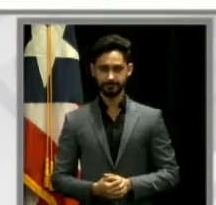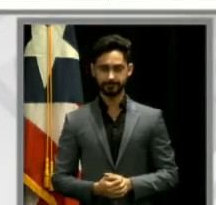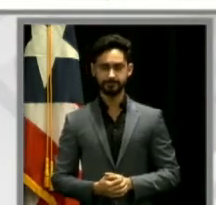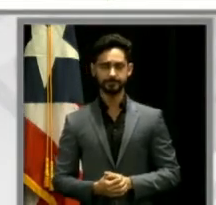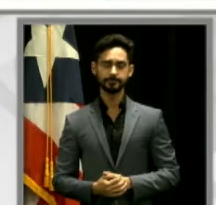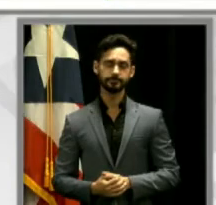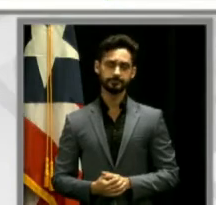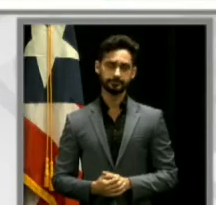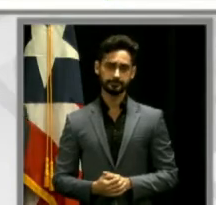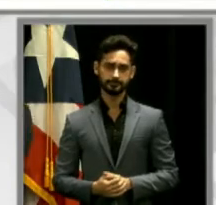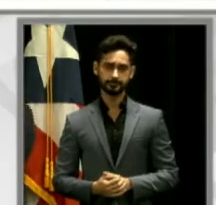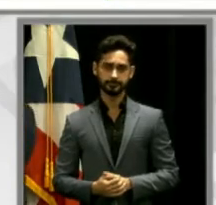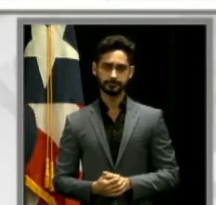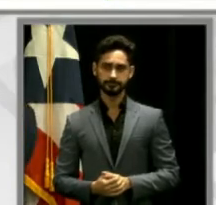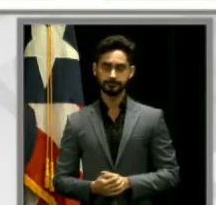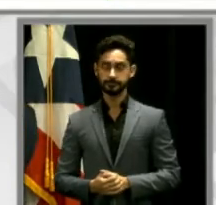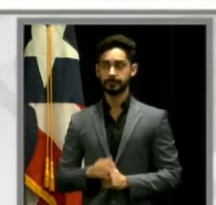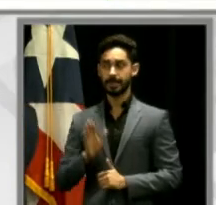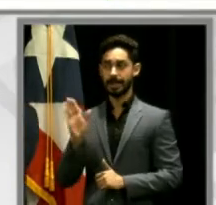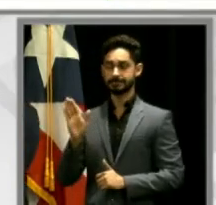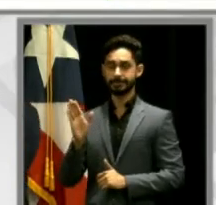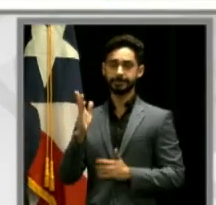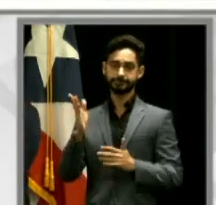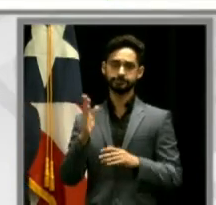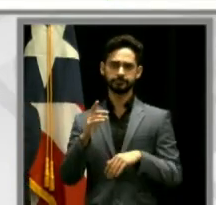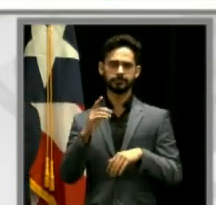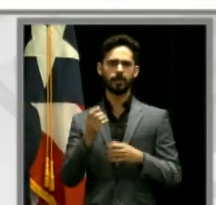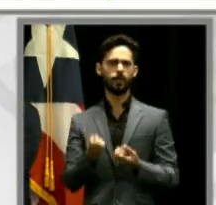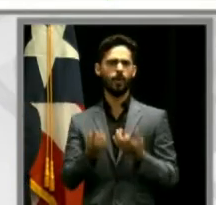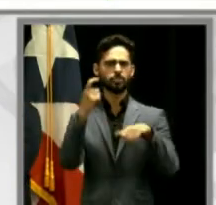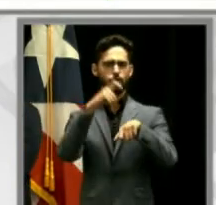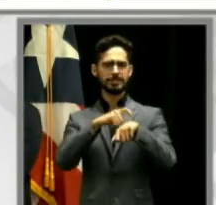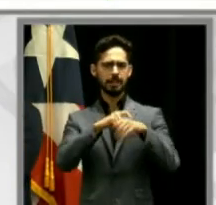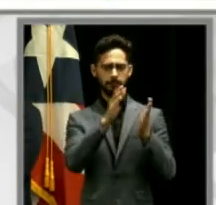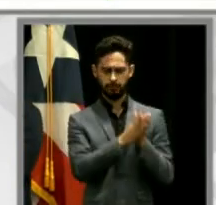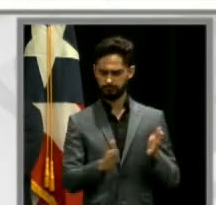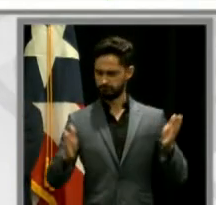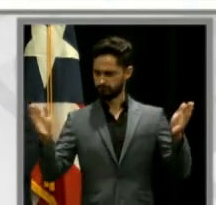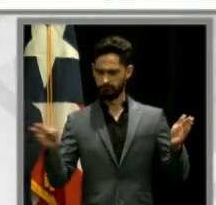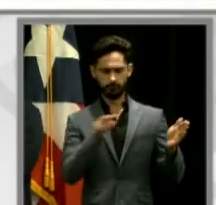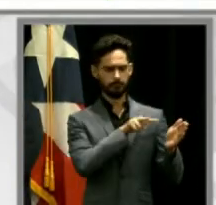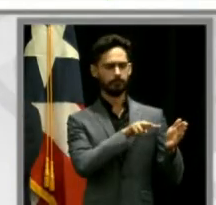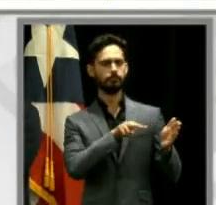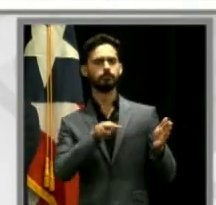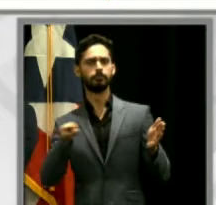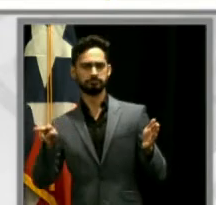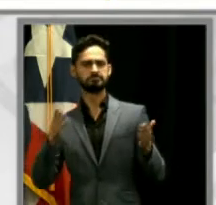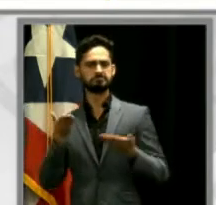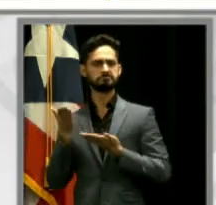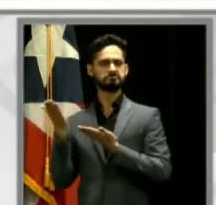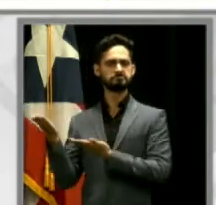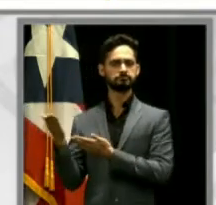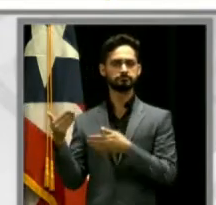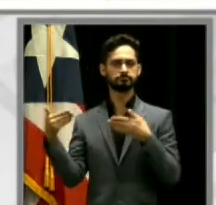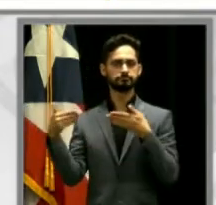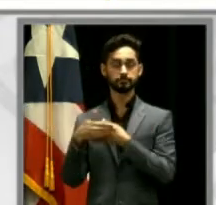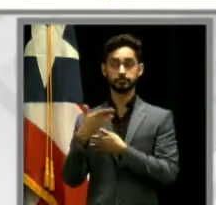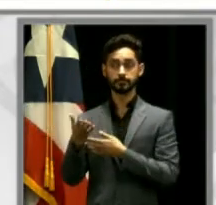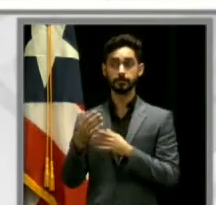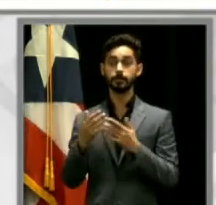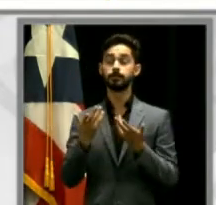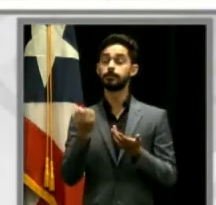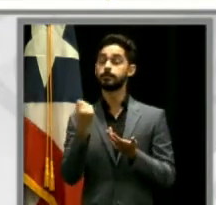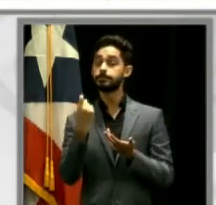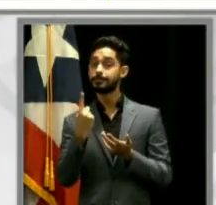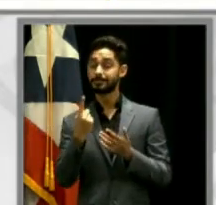Este es el timeline, que el tiempo de ejecución que va a tomar el hospital. En la parte de demolición de la